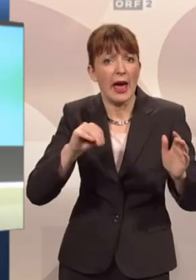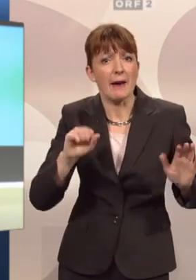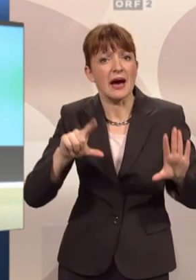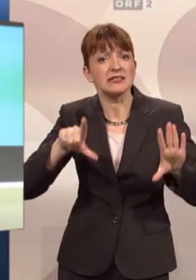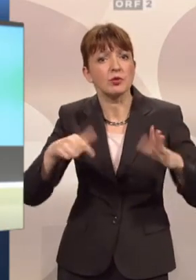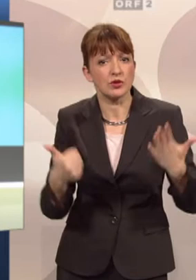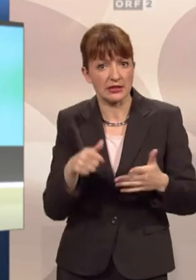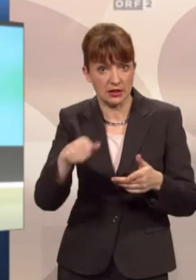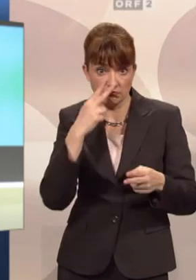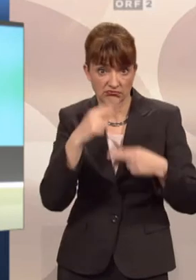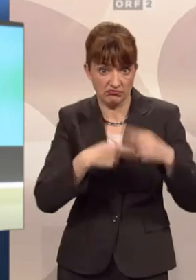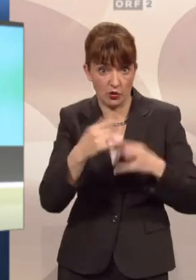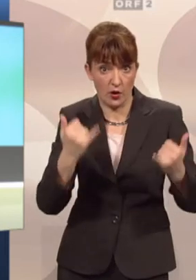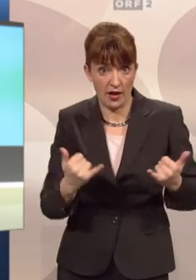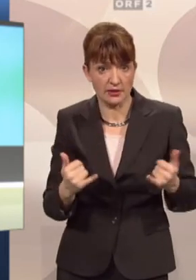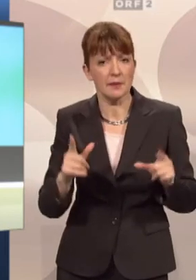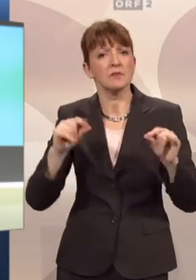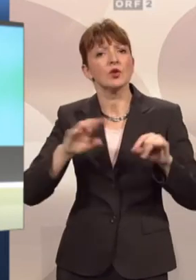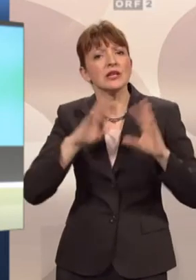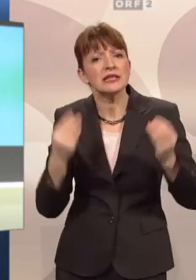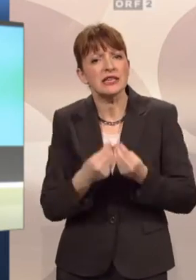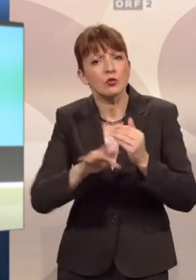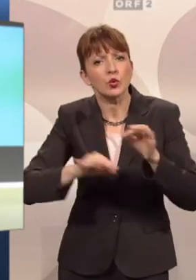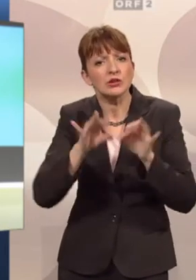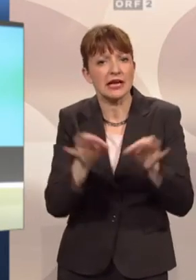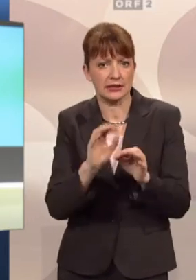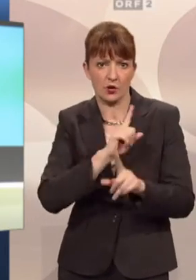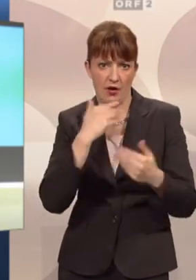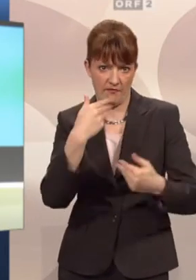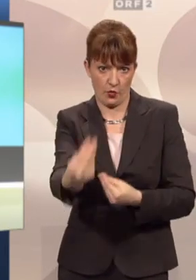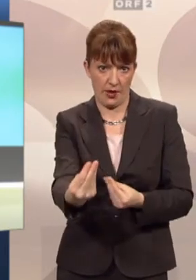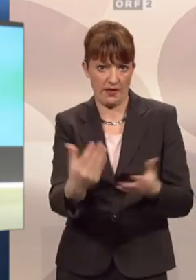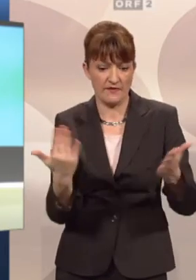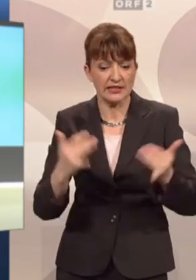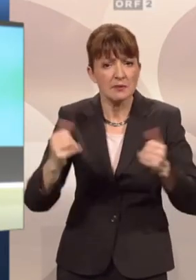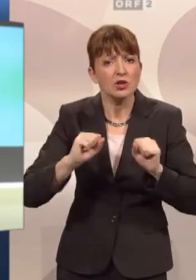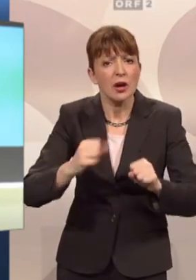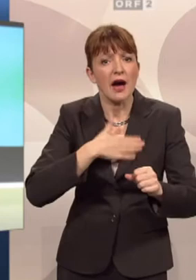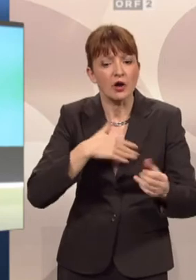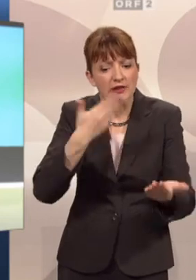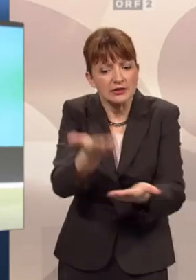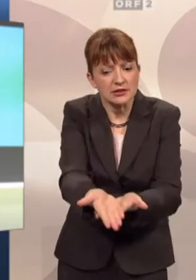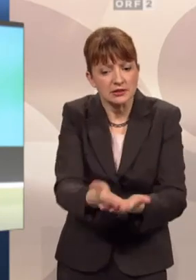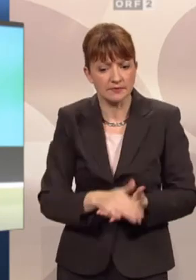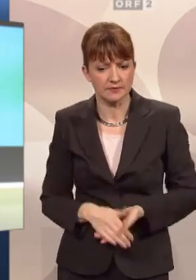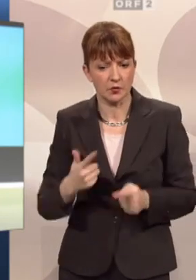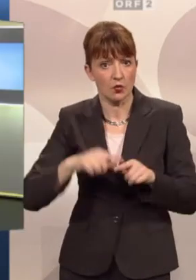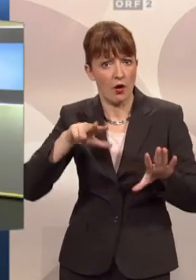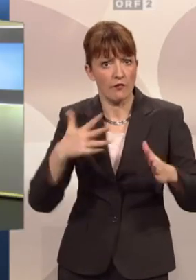verfolgt werden. Also grundsätzlich kann ich nur den Rat geben, immer diesen Ausweis hinter die Scheibe zu legen. Ja, Euro, aus